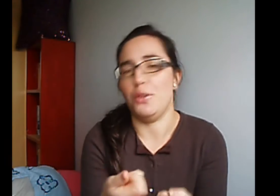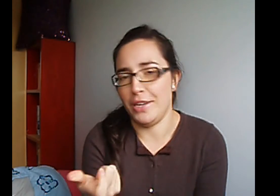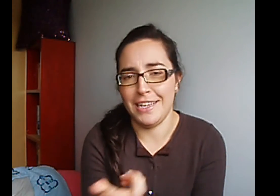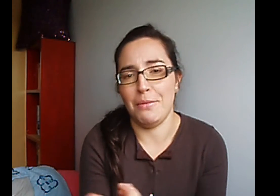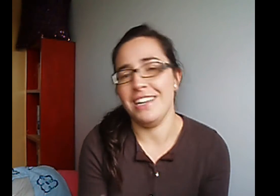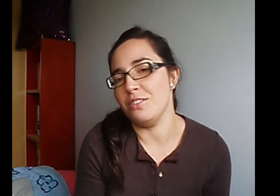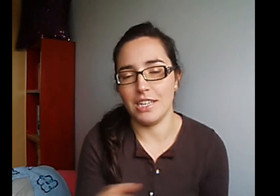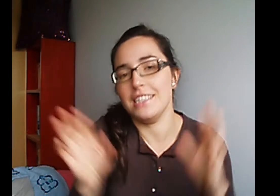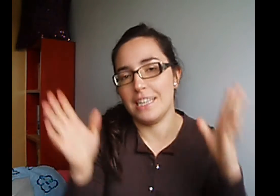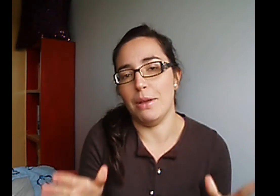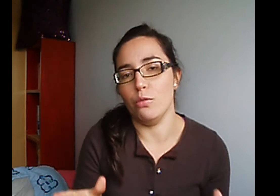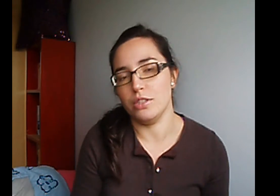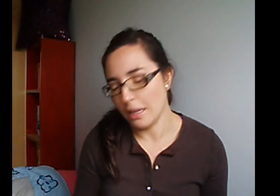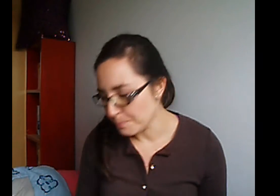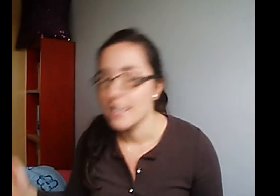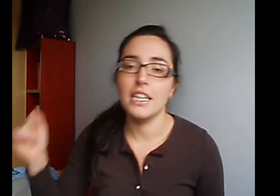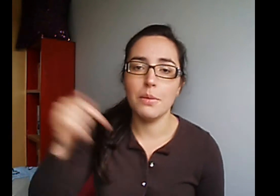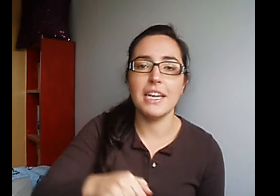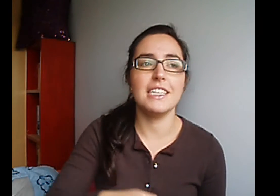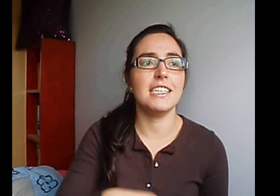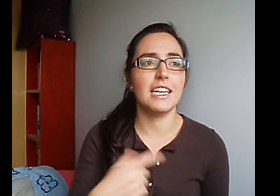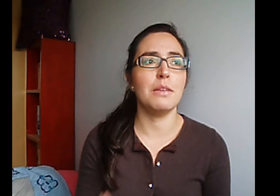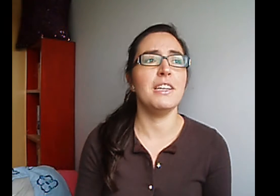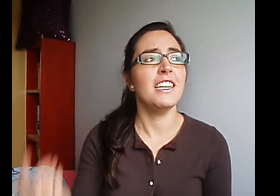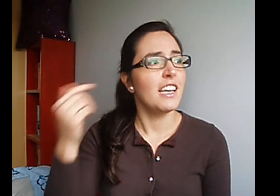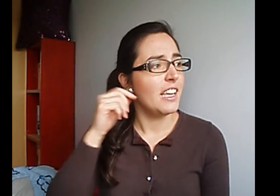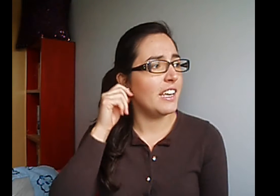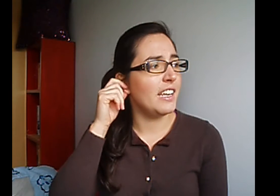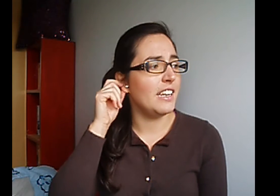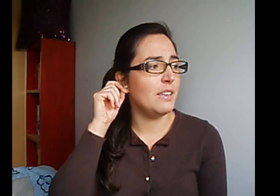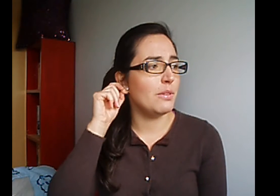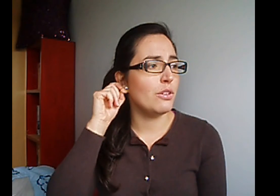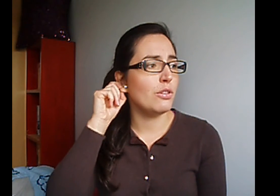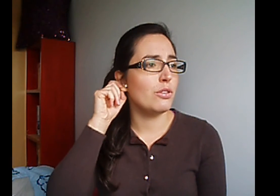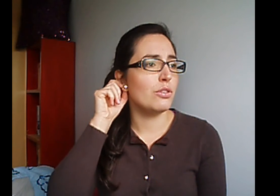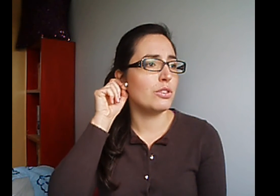con ella, ¿vale? O sea, es que me gusta Y además saca también libros